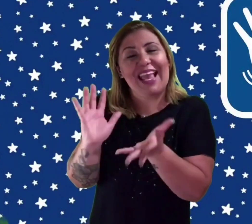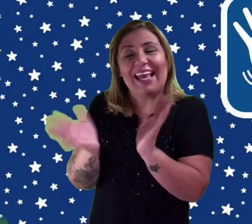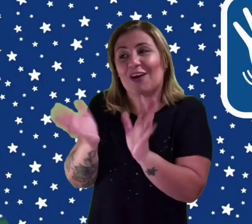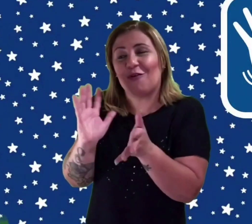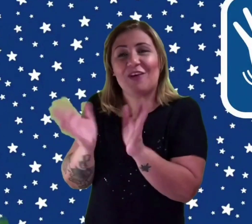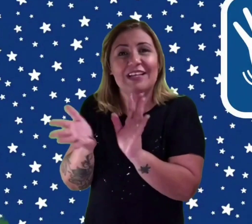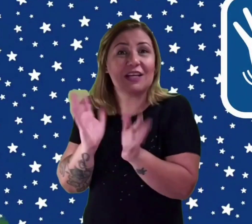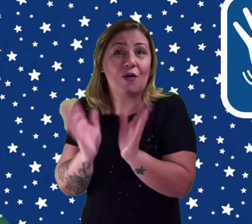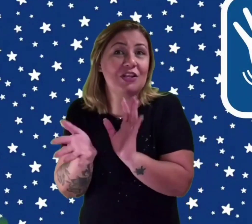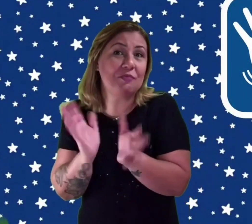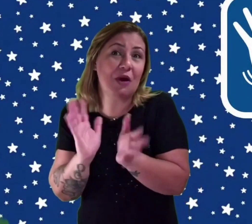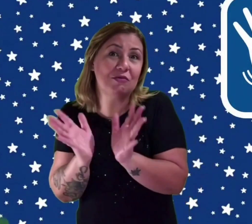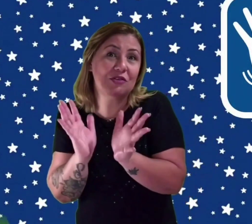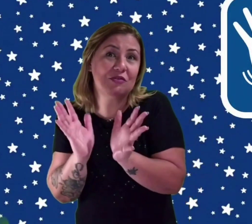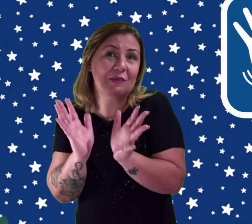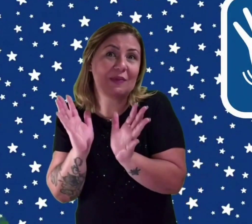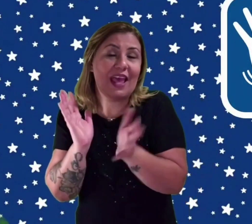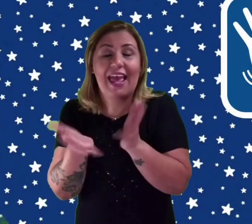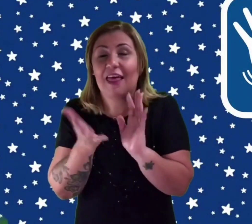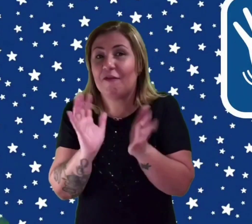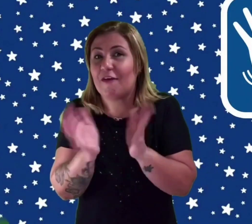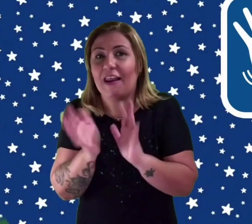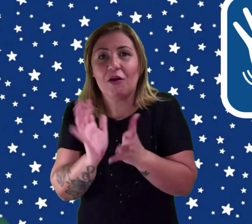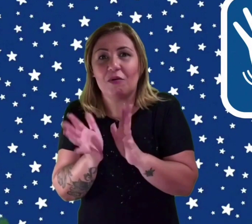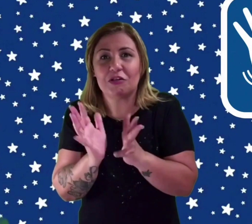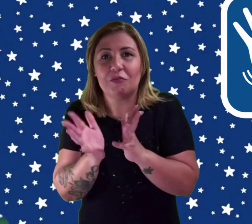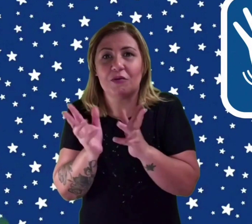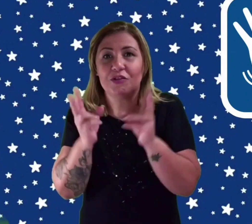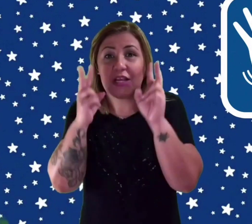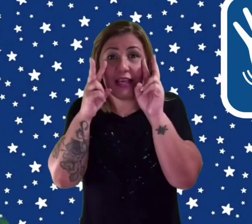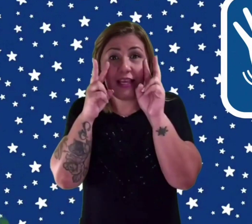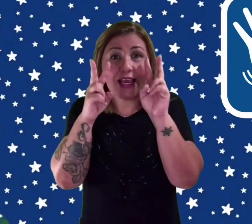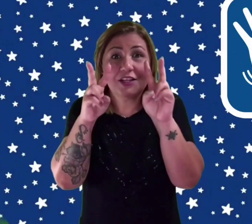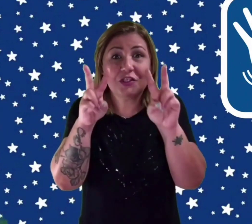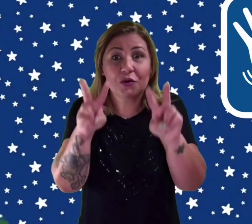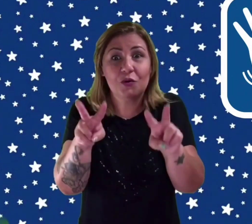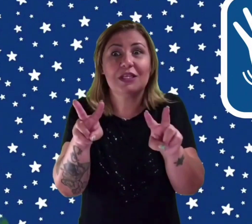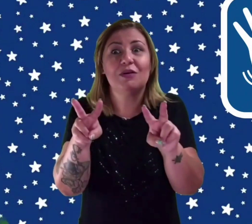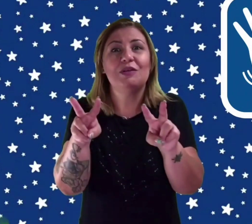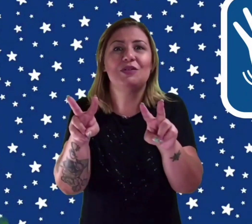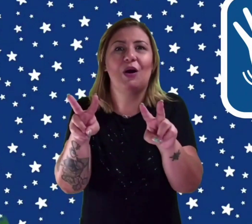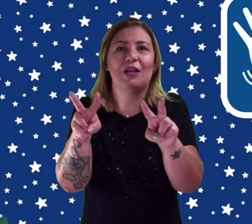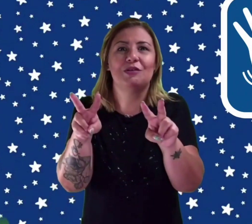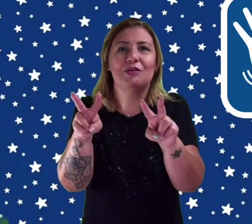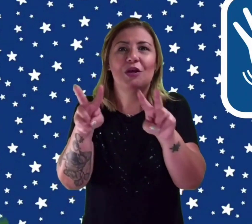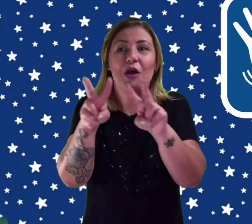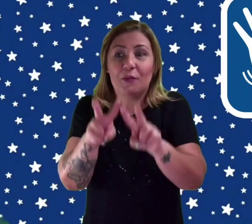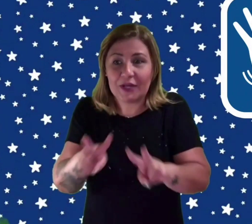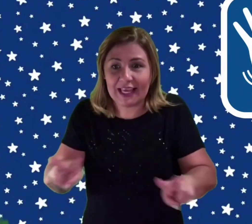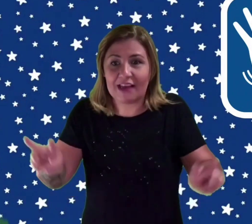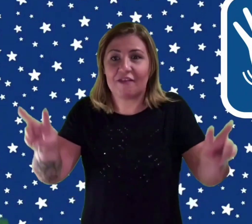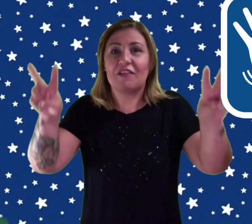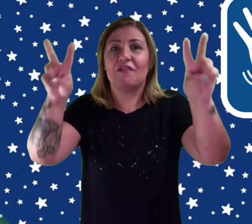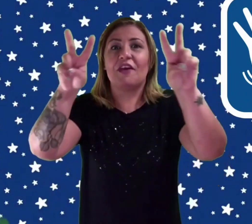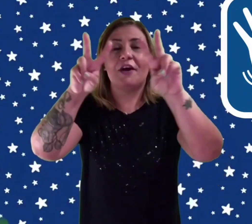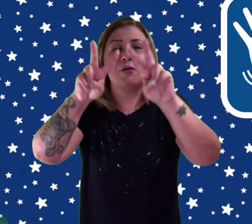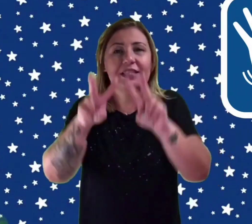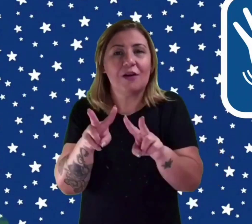Ela conversa com as mãos. Ela fala com as mãos e ela escuta com os olhos. Porque ela vai ver o que está